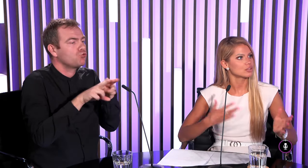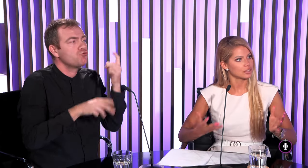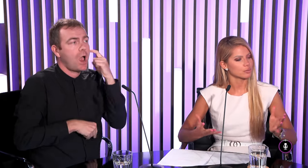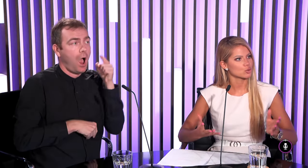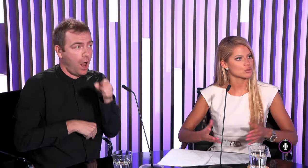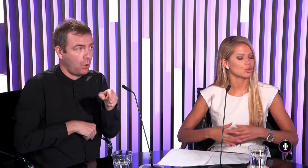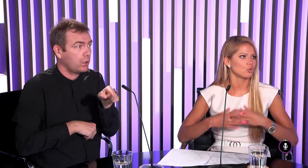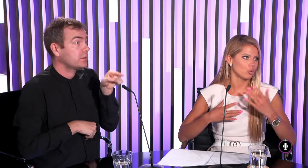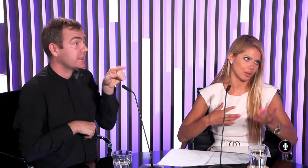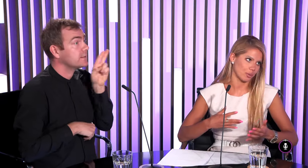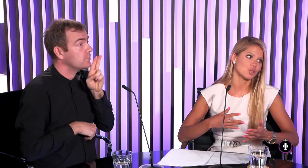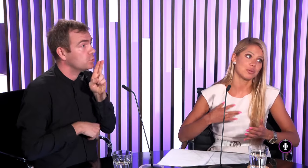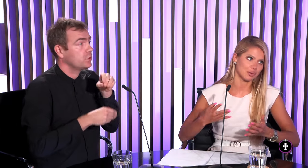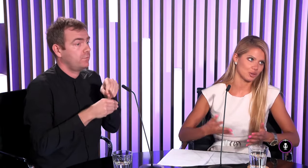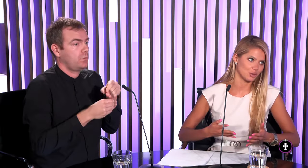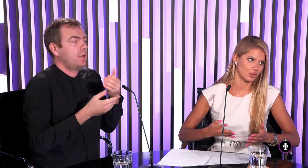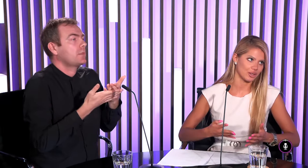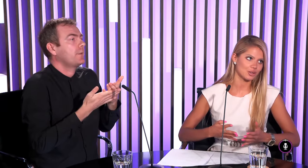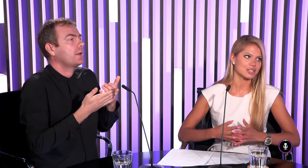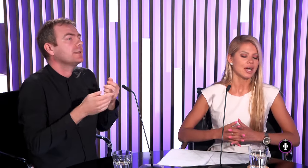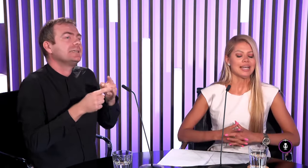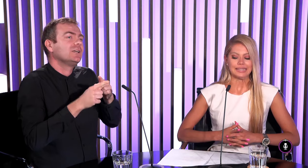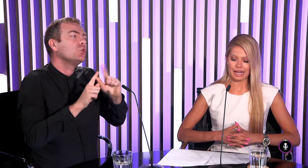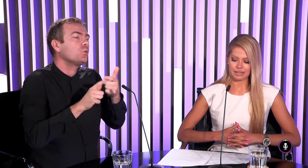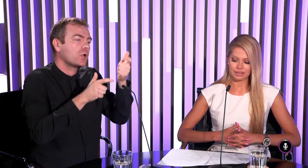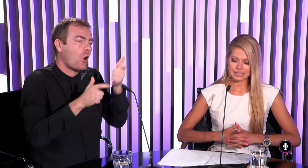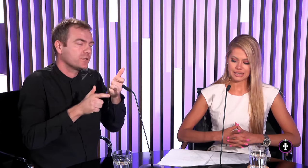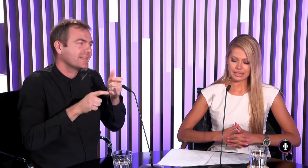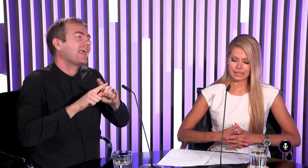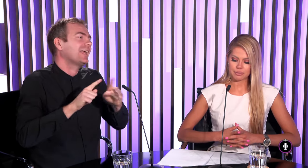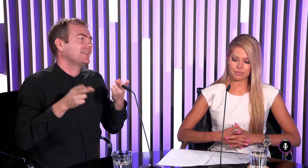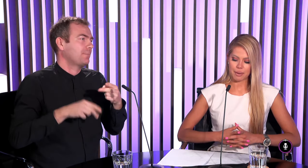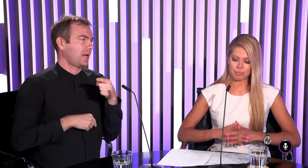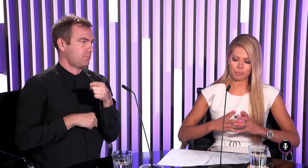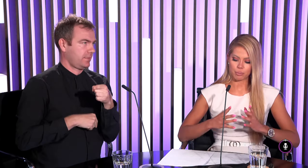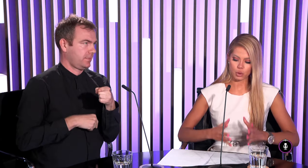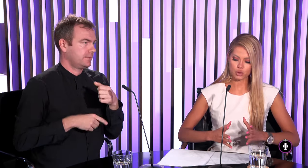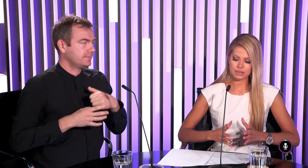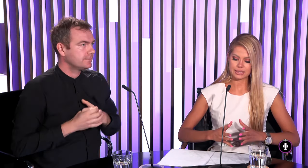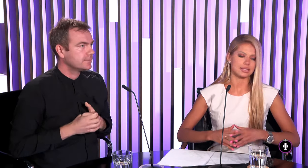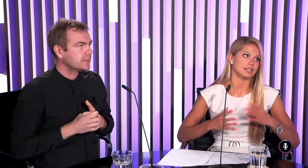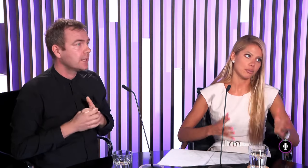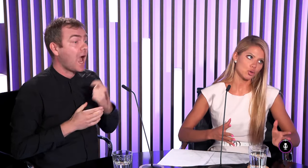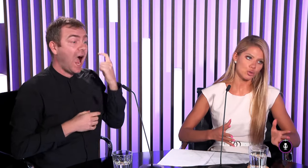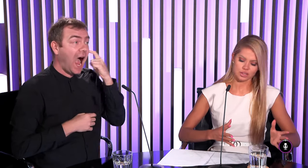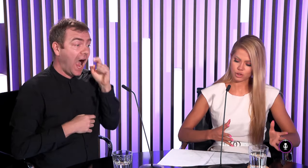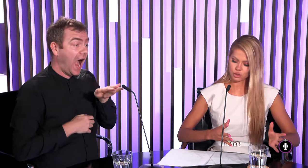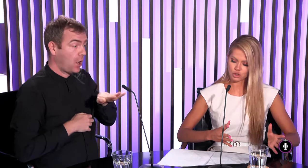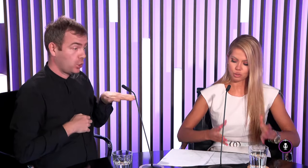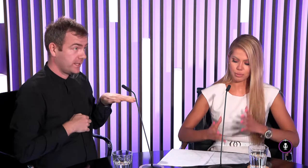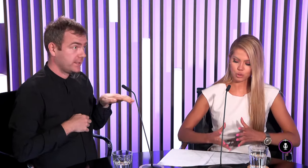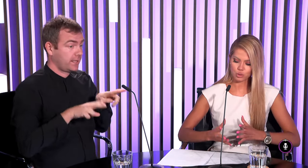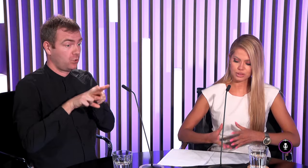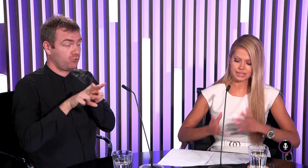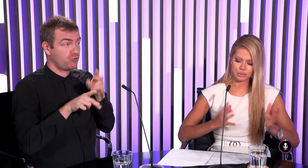počujúci, vy nepočujúci, úplne opačný prípad bude druhý host. Tak vlastne, keď máme počujúce deti nepočujúcich